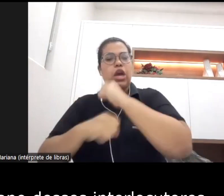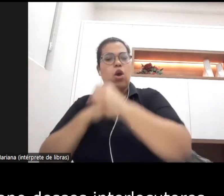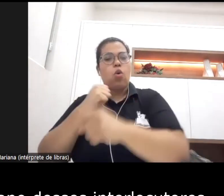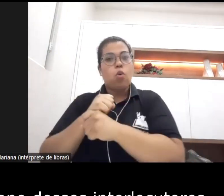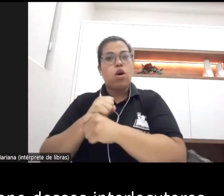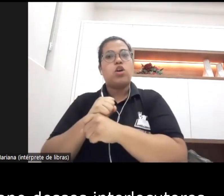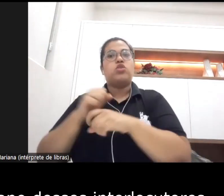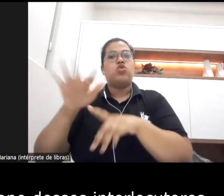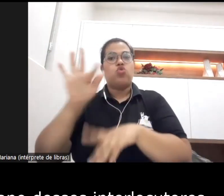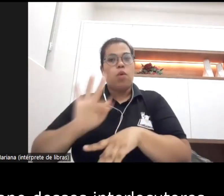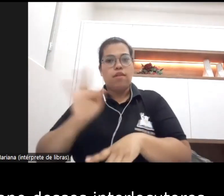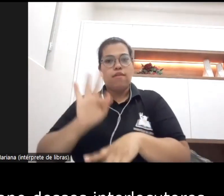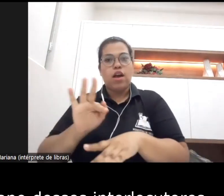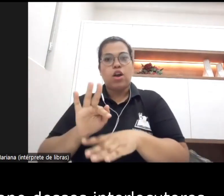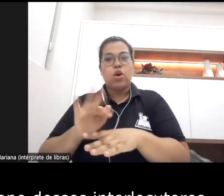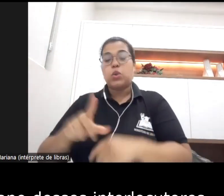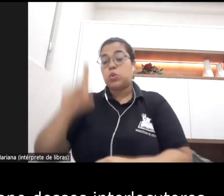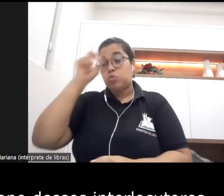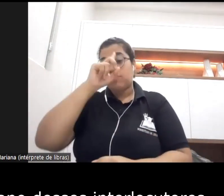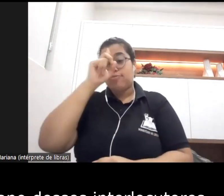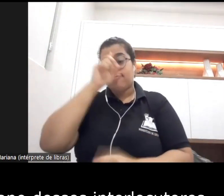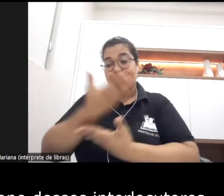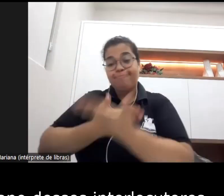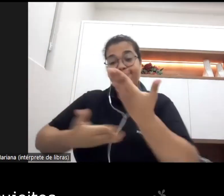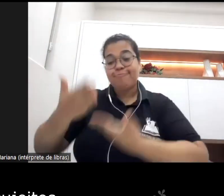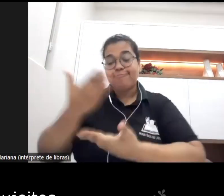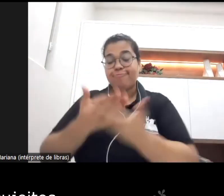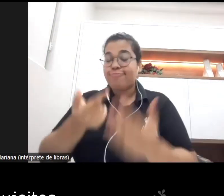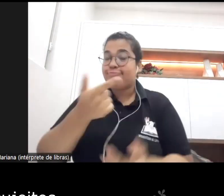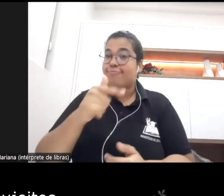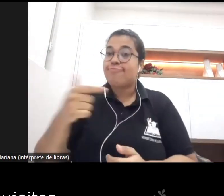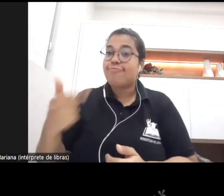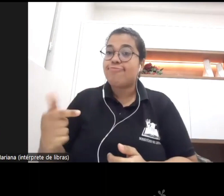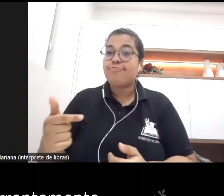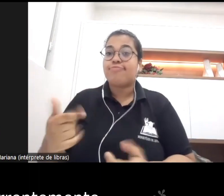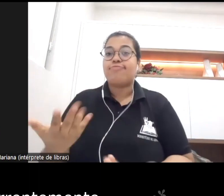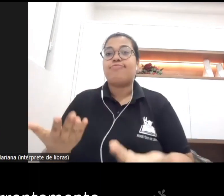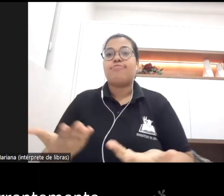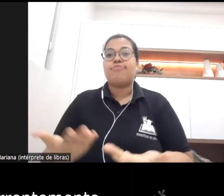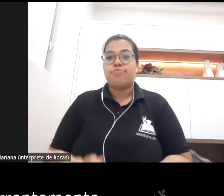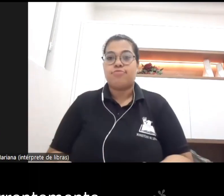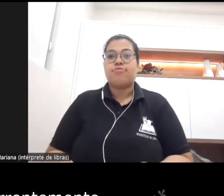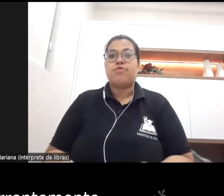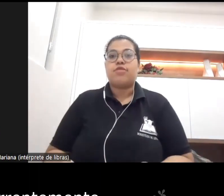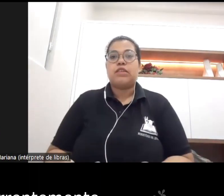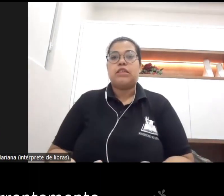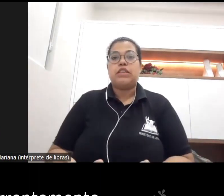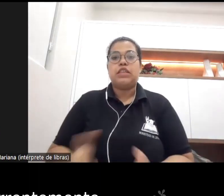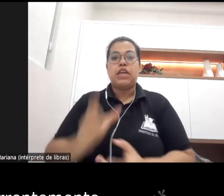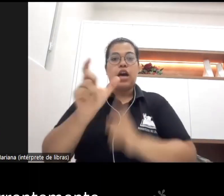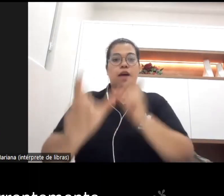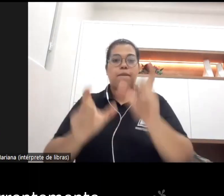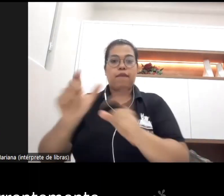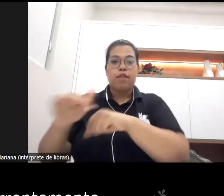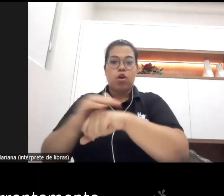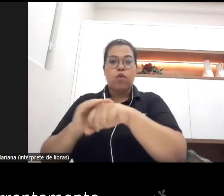parte do cotidiano desses interlocutores desses sujeitos e muito